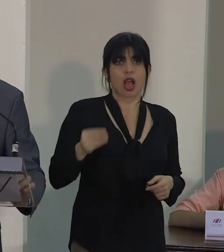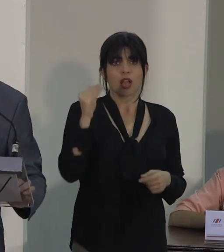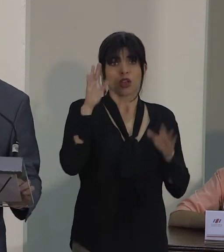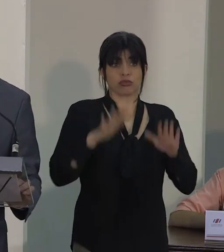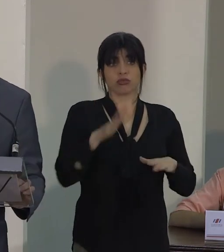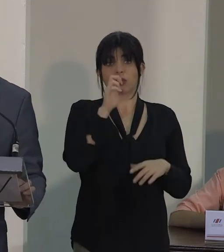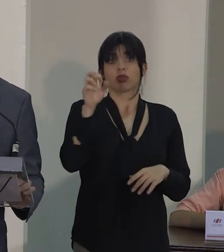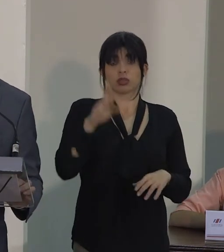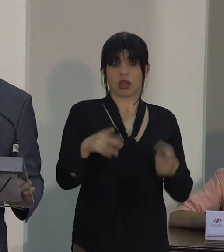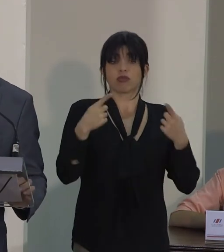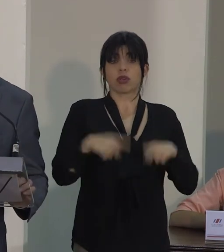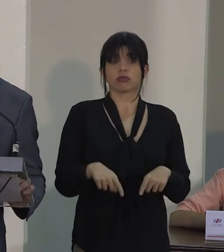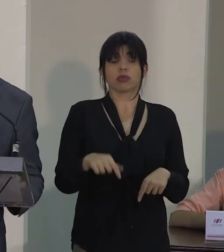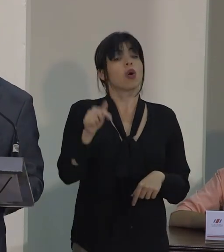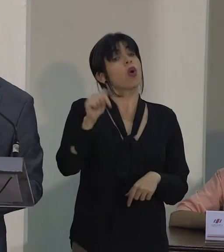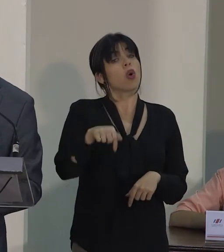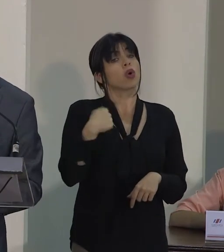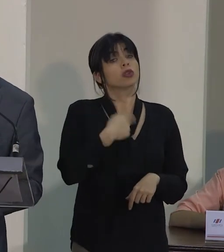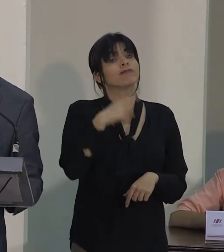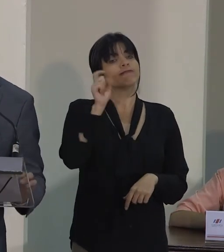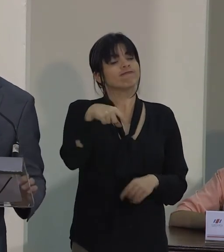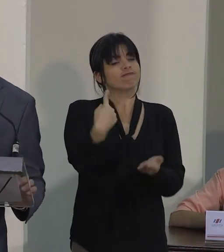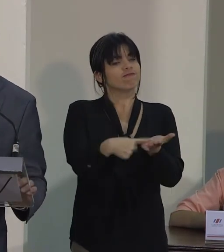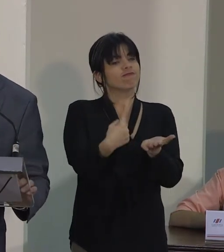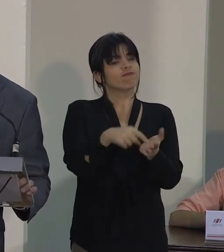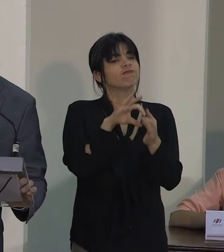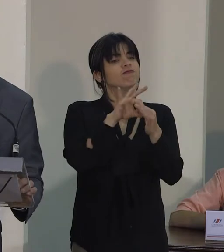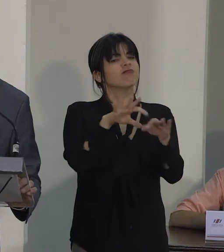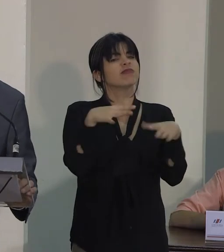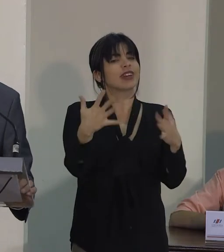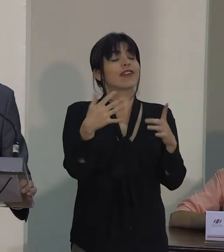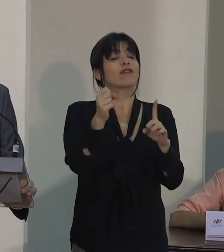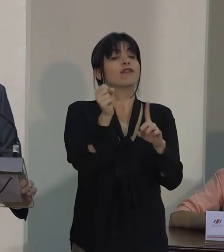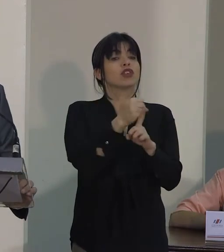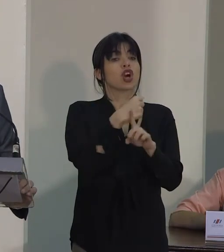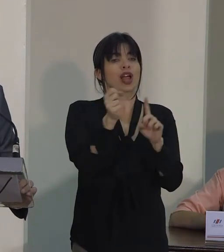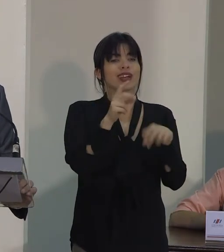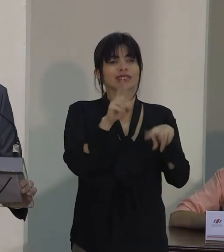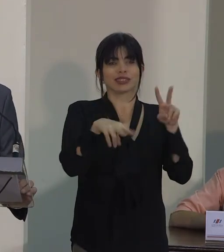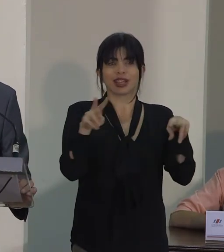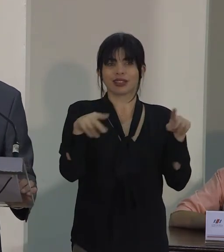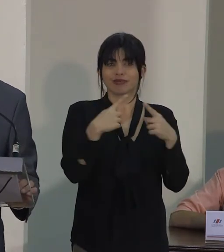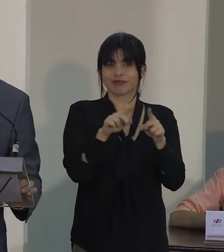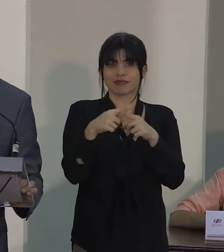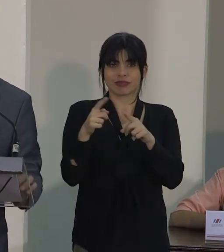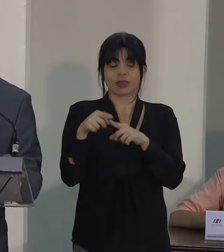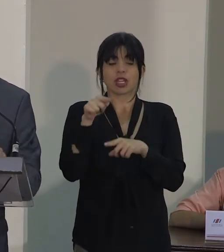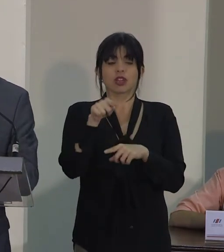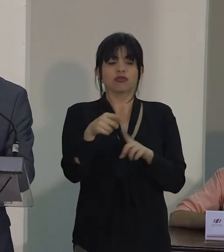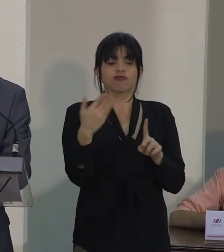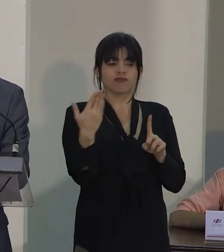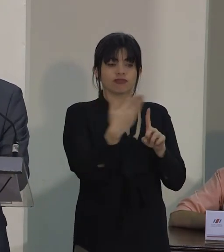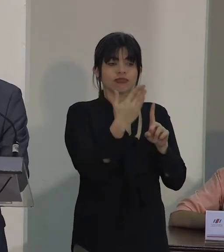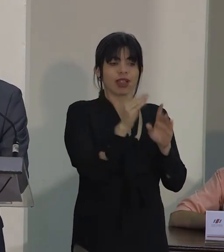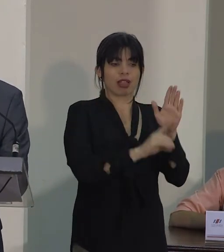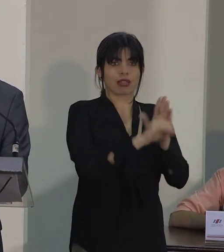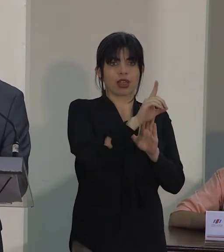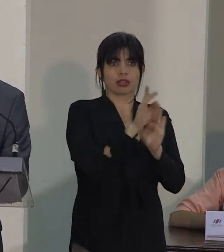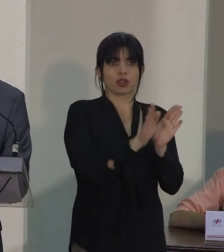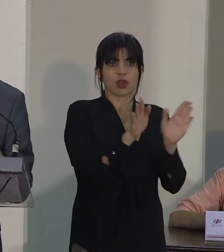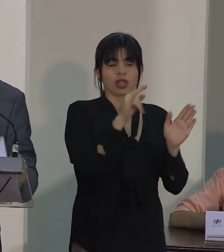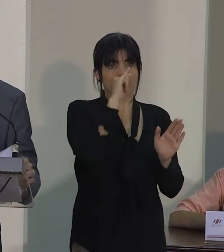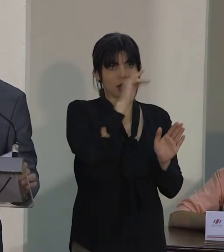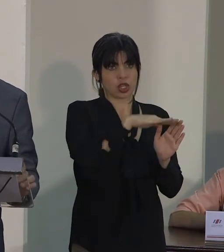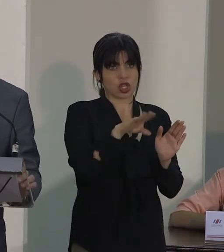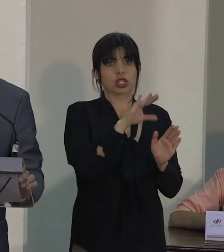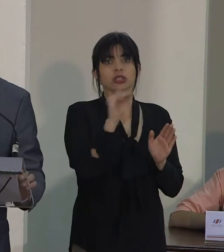en Costa Rica. Hoy debemos hablar de las violencias y su efecto en el desarrollo integral de la